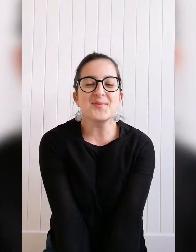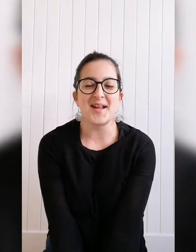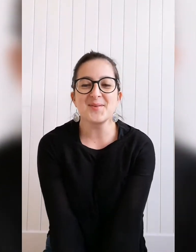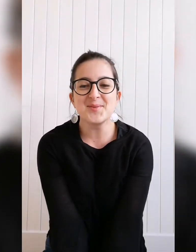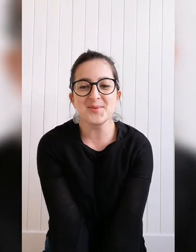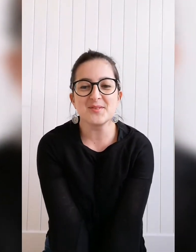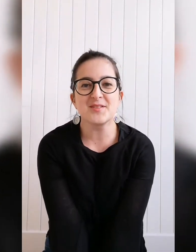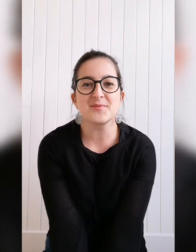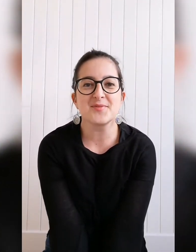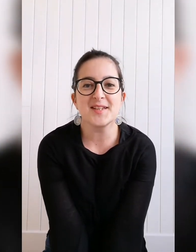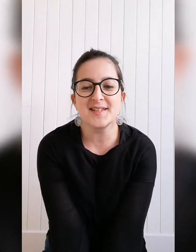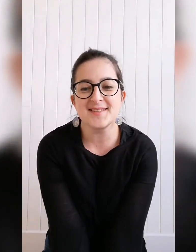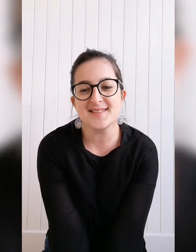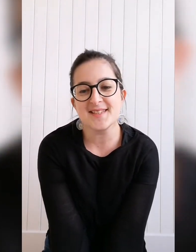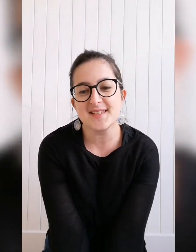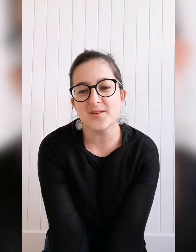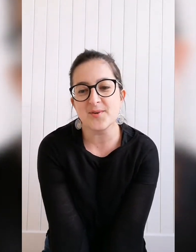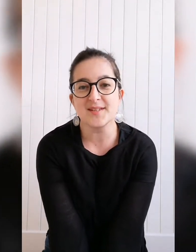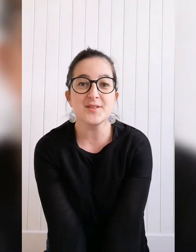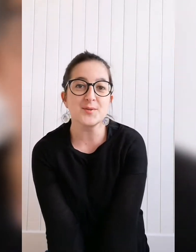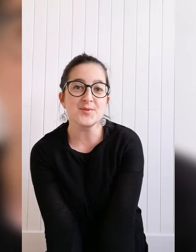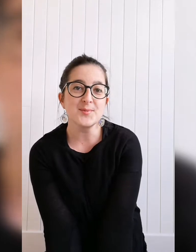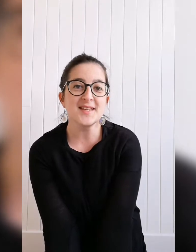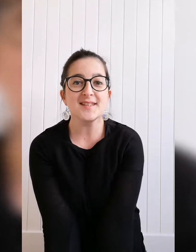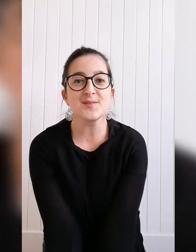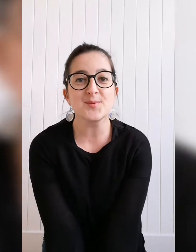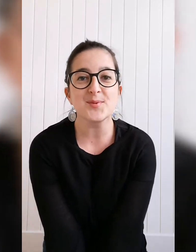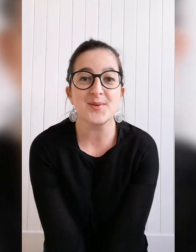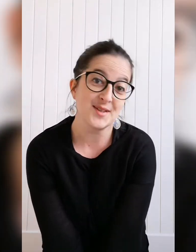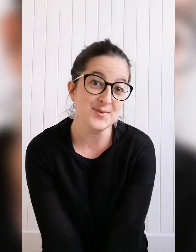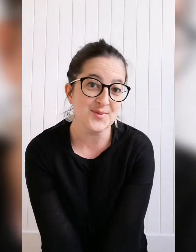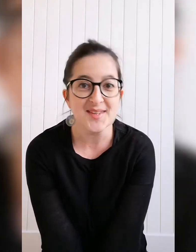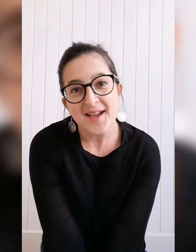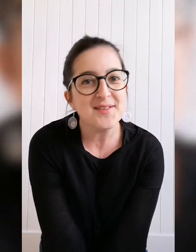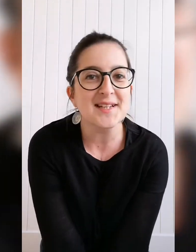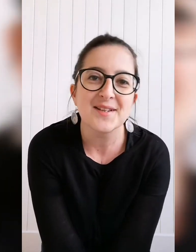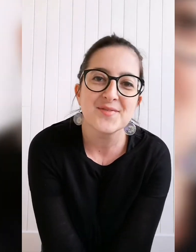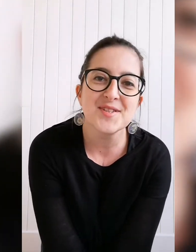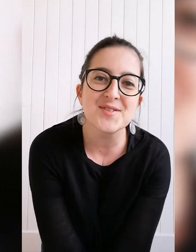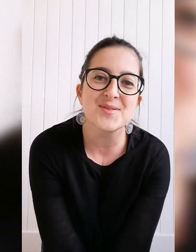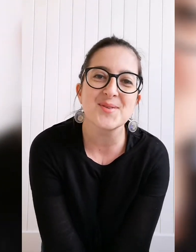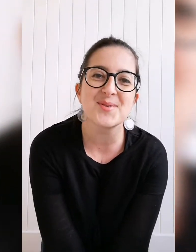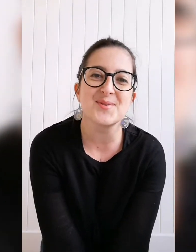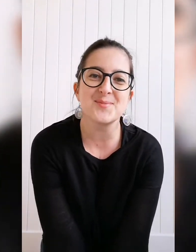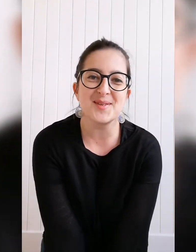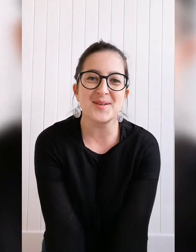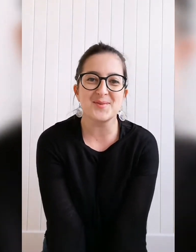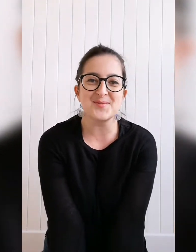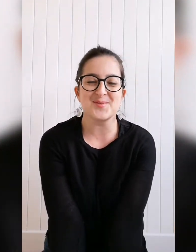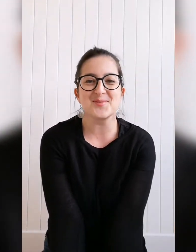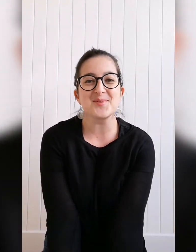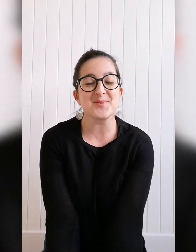Aujourd'hui, je vous fais les signes en lien avec le sommeil qui sont en lien aussi avec l'affiche de pédagogie-nouveau-souffle